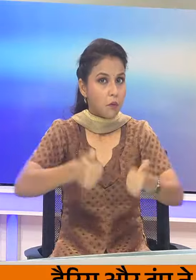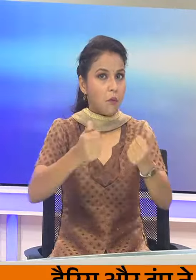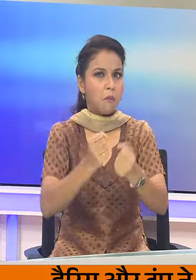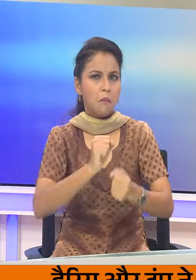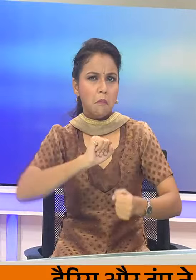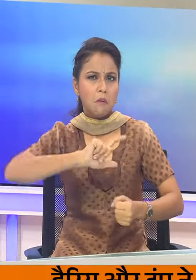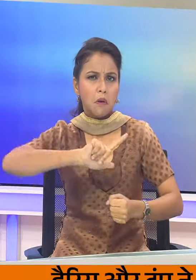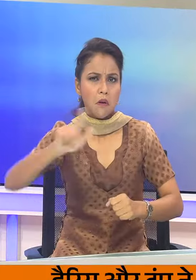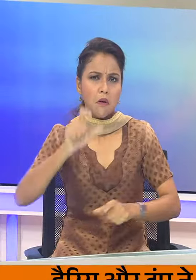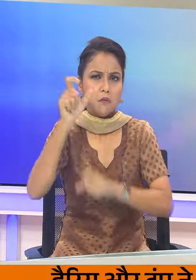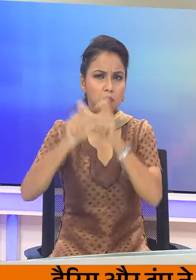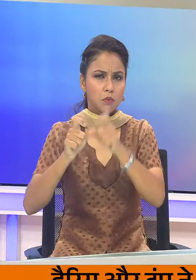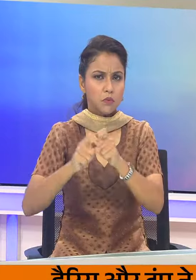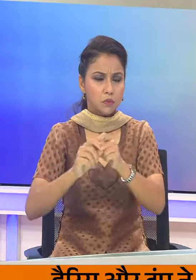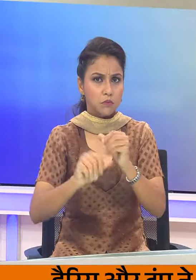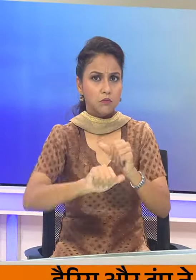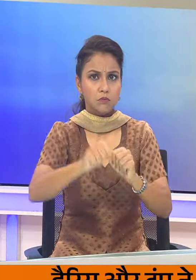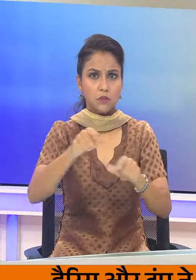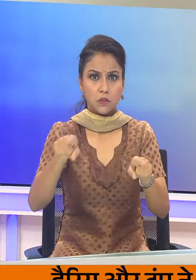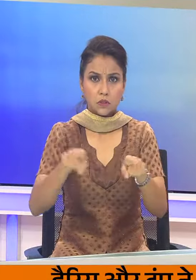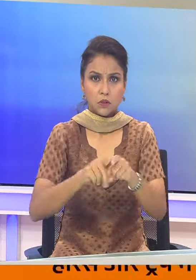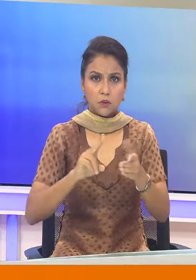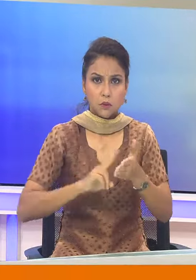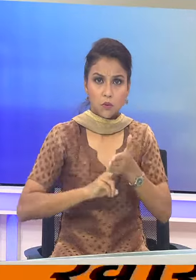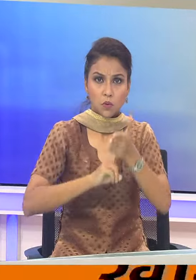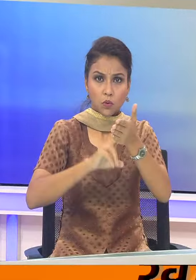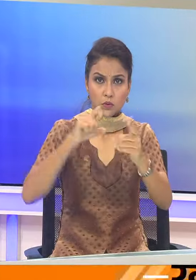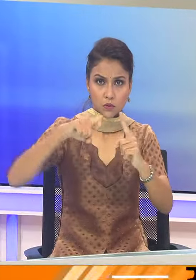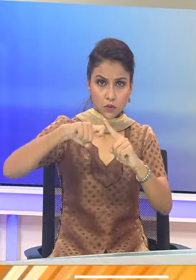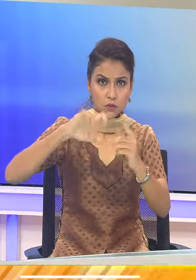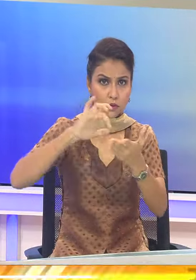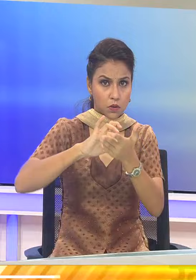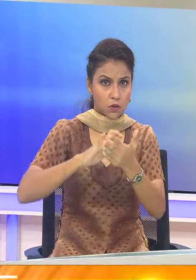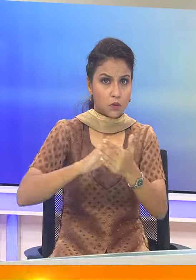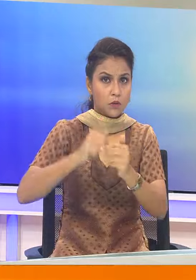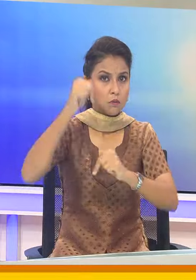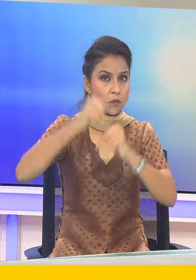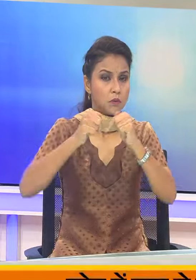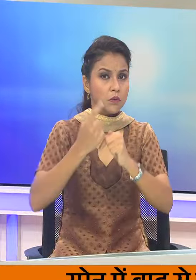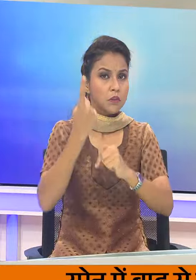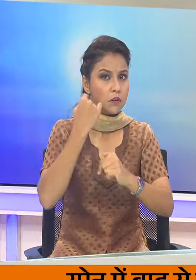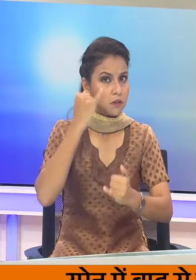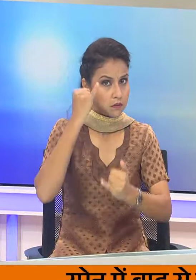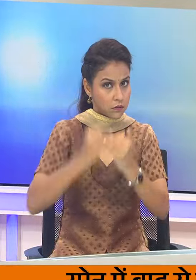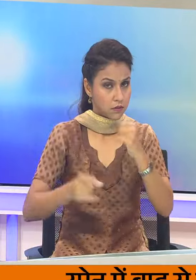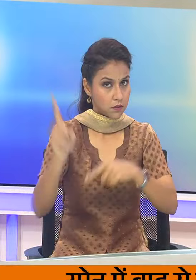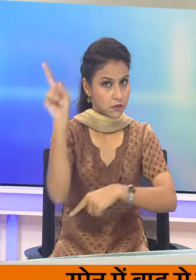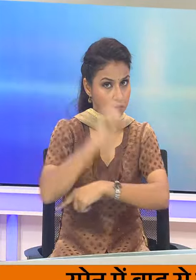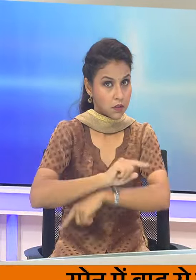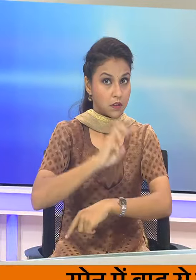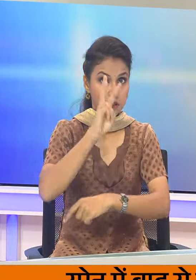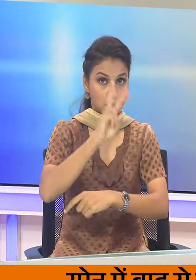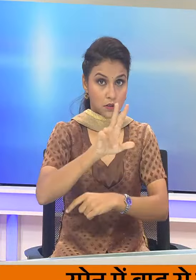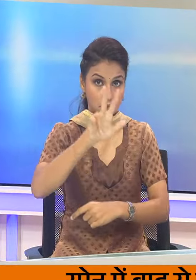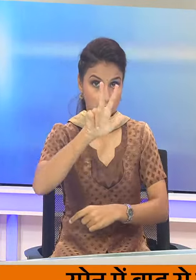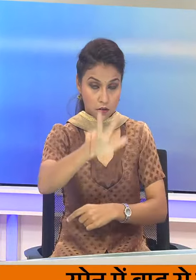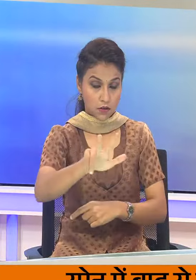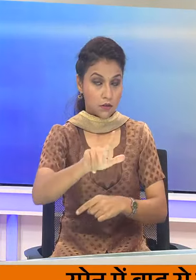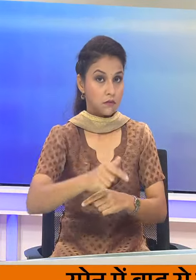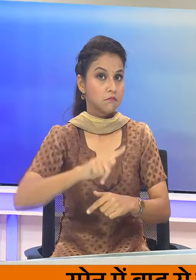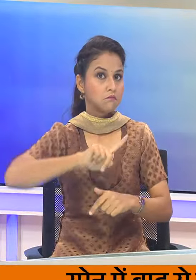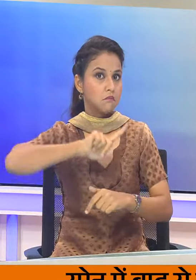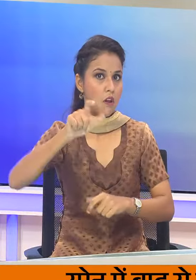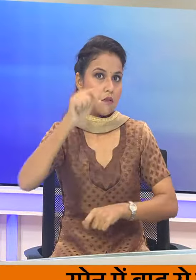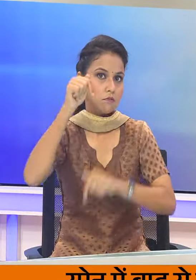को निर्वासित करेंगे उत्री कैरलीना में प्रारमिक मद्दान का कल अंदिन दिन था जहां आरतिस लाख सेदिक वोट डाले जा चुके हैं